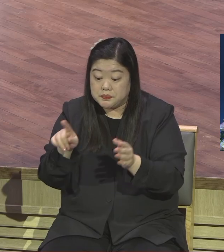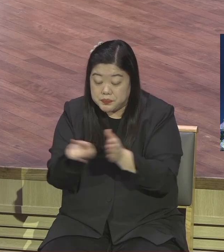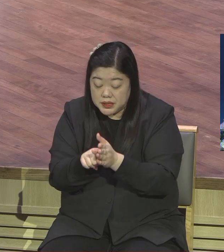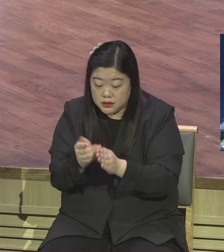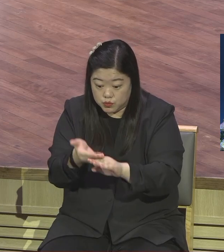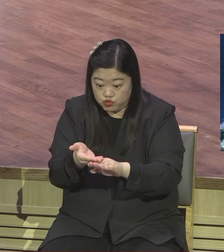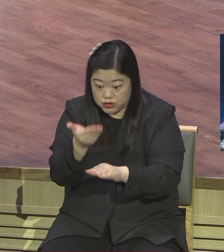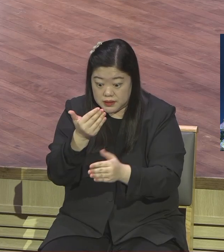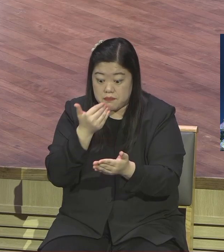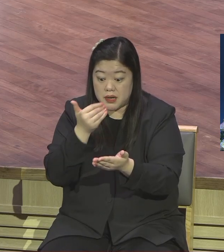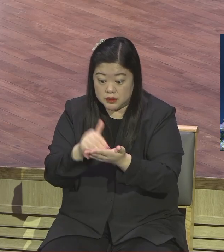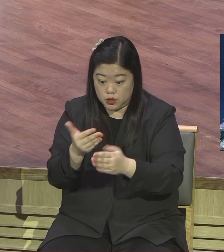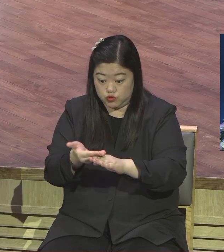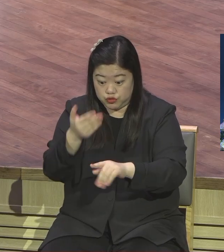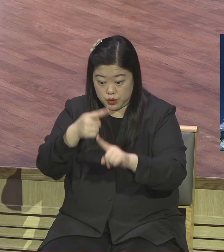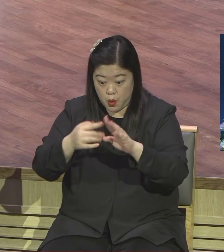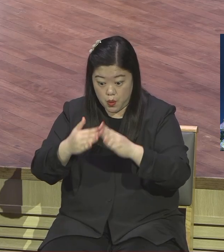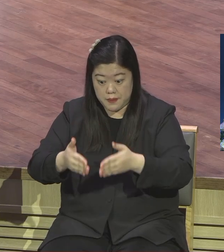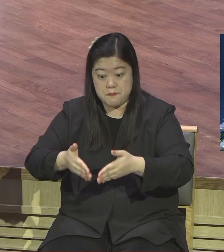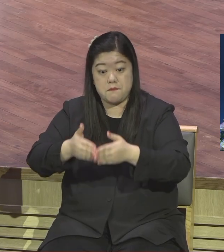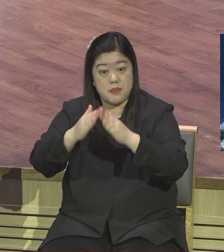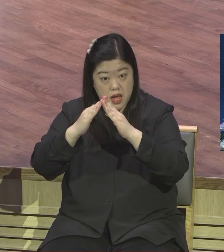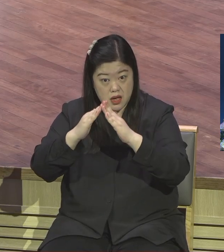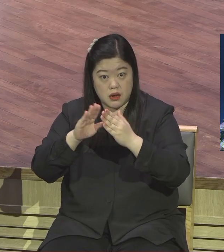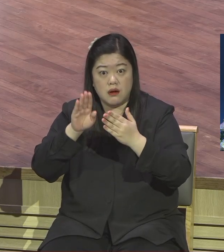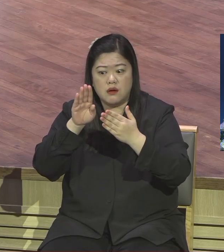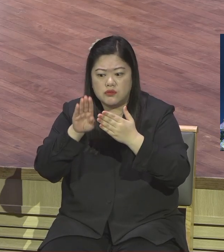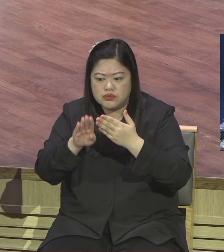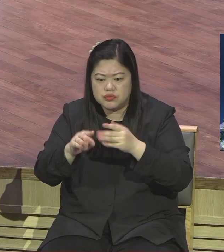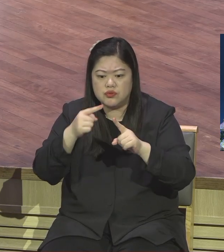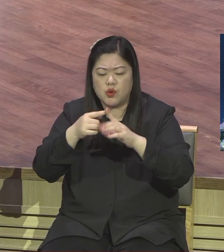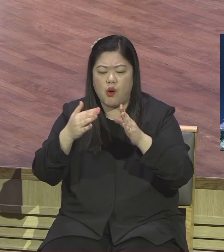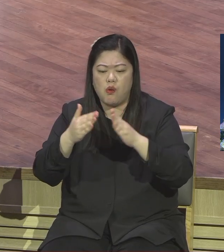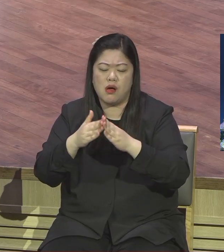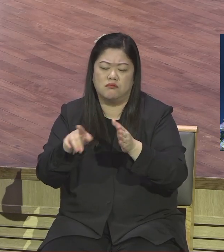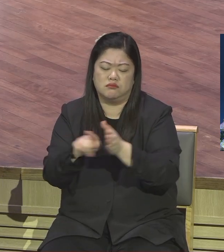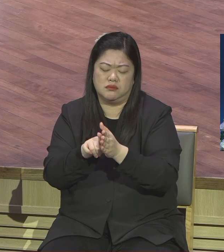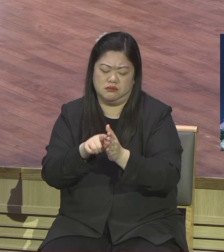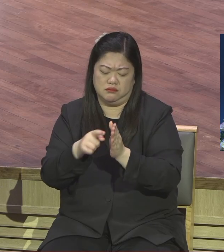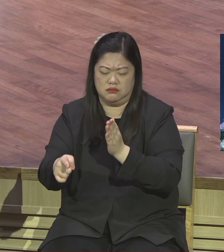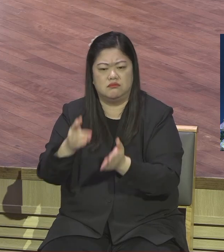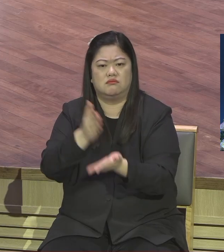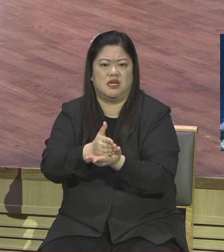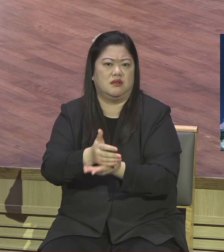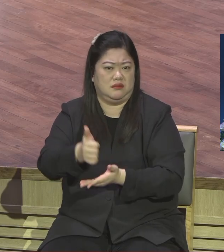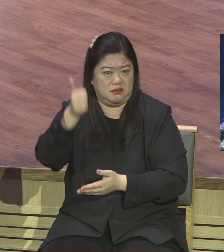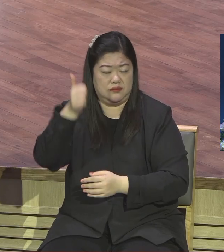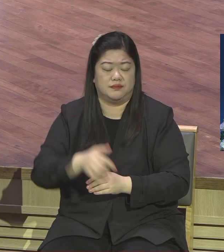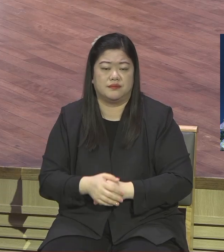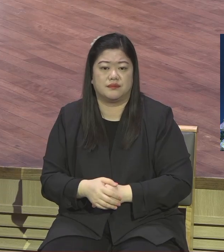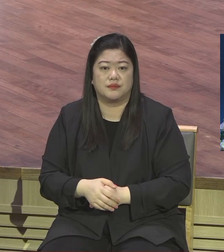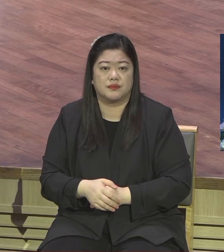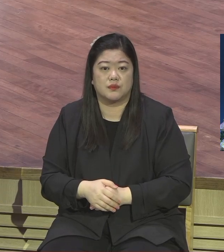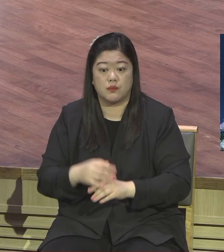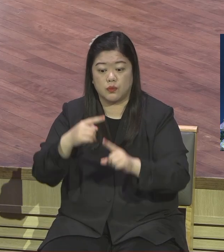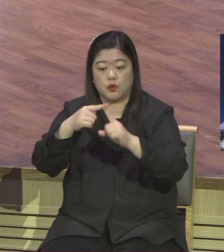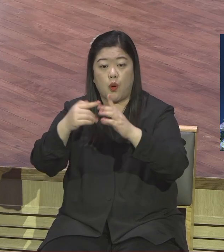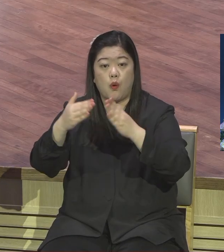이 고백이 세워졌기 때문에 이 교회의 플랫폼은 바로 뭡니까 예수 그리스도예요